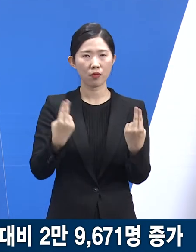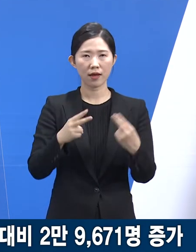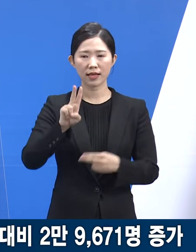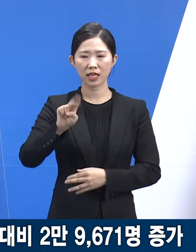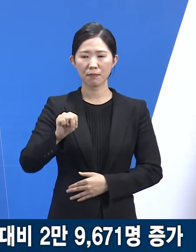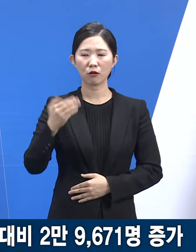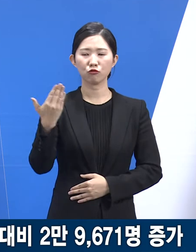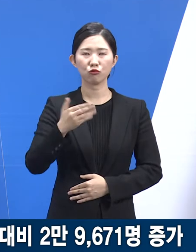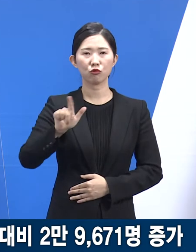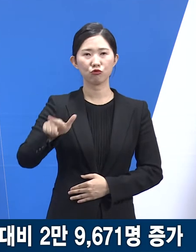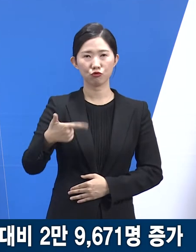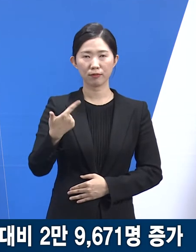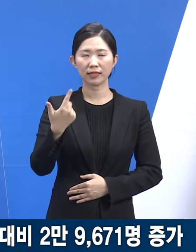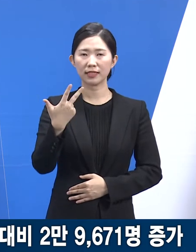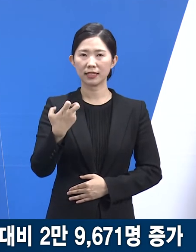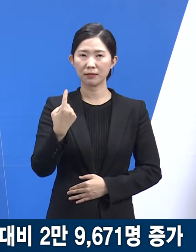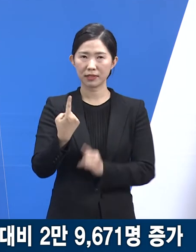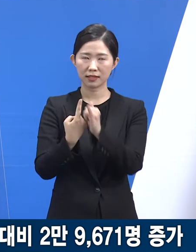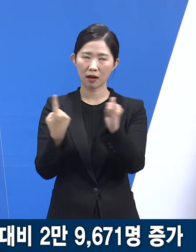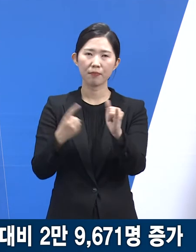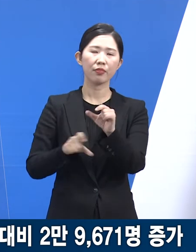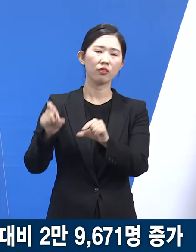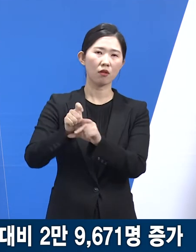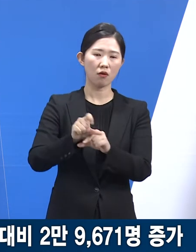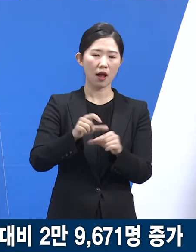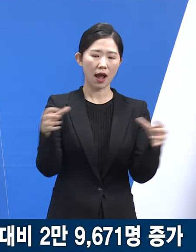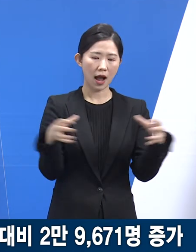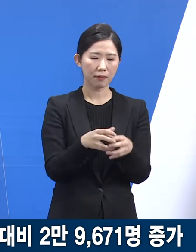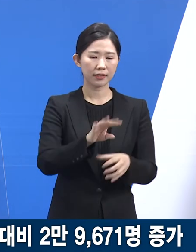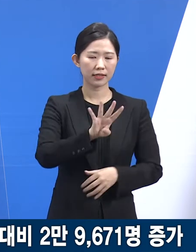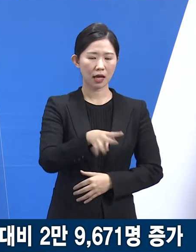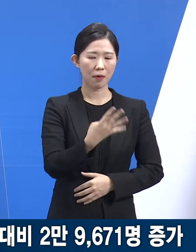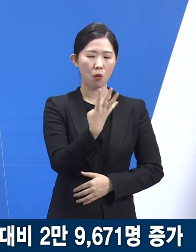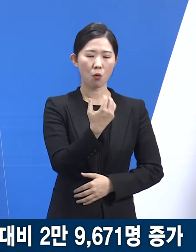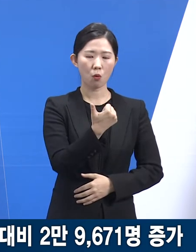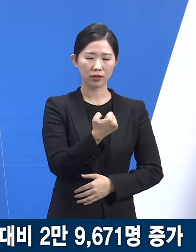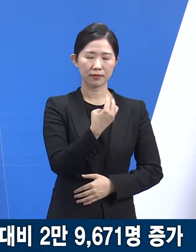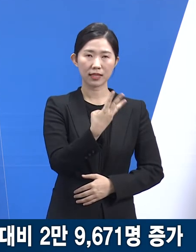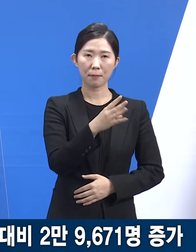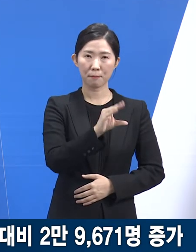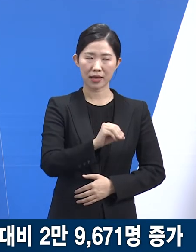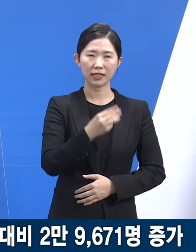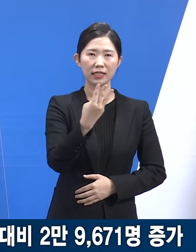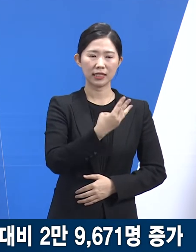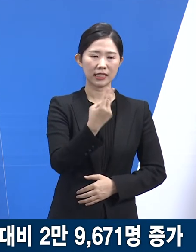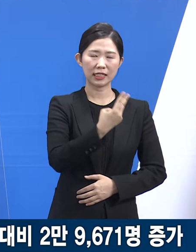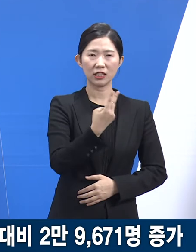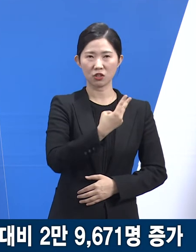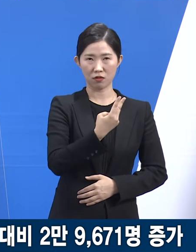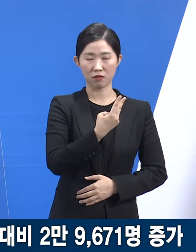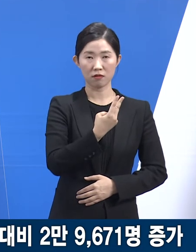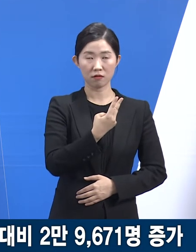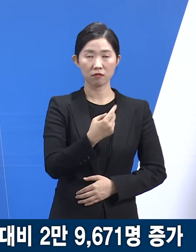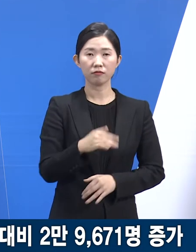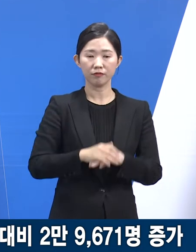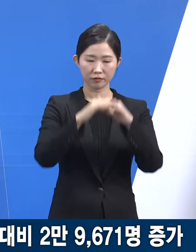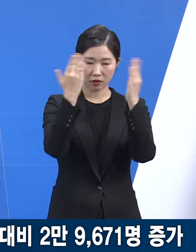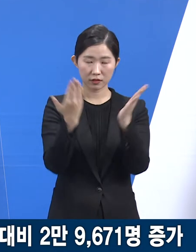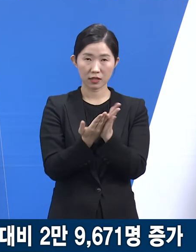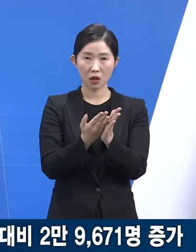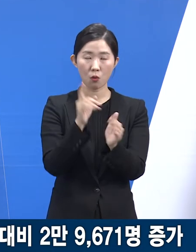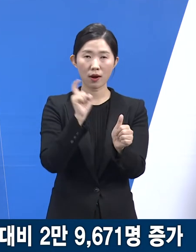,671명 증가한 453만 2,233명이며 전체 도민 누적